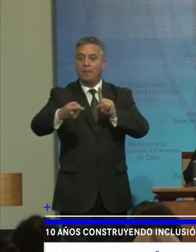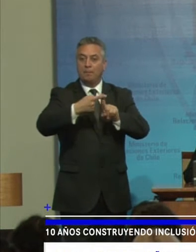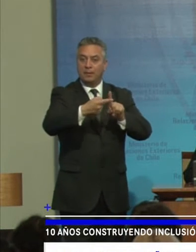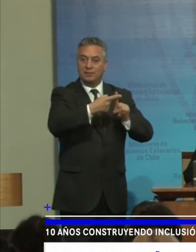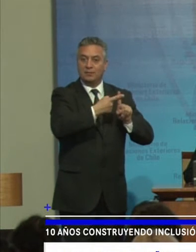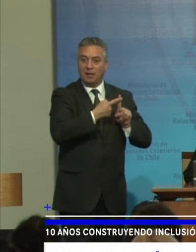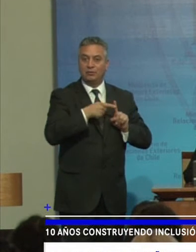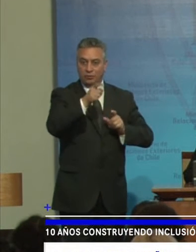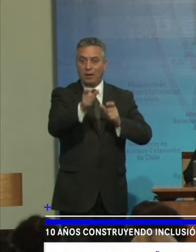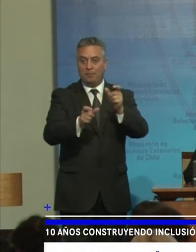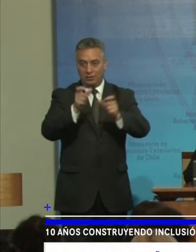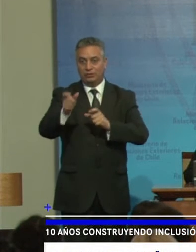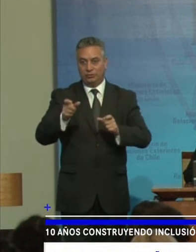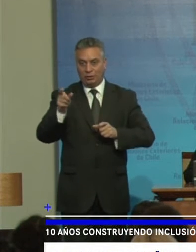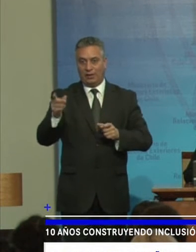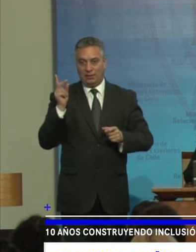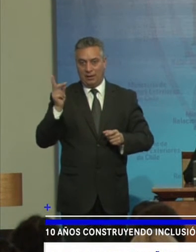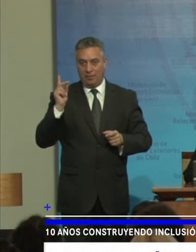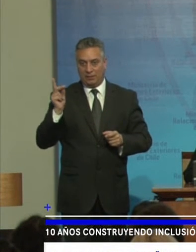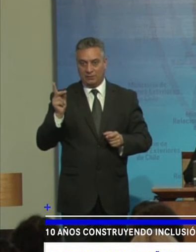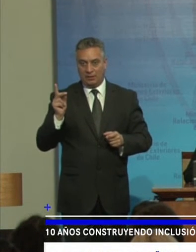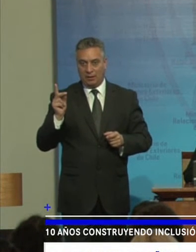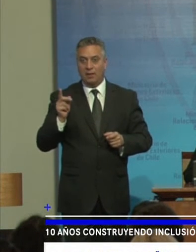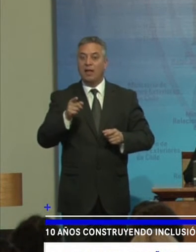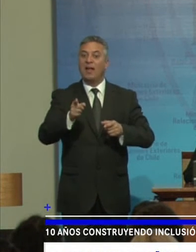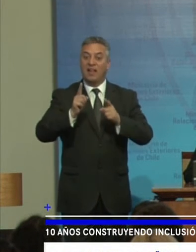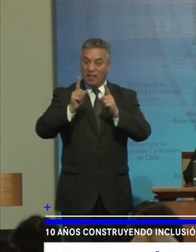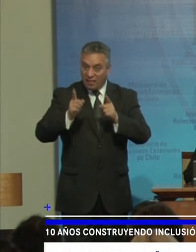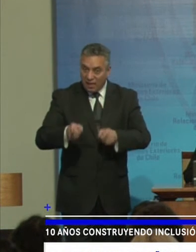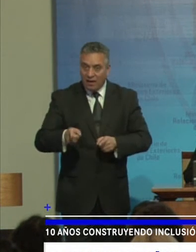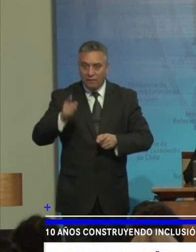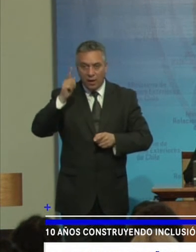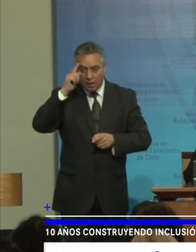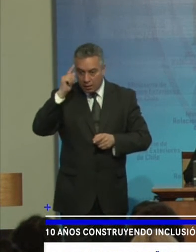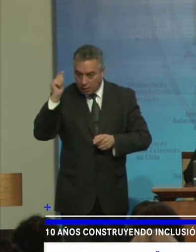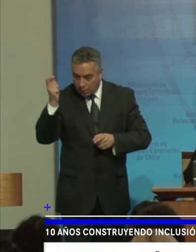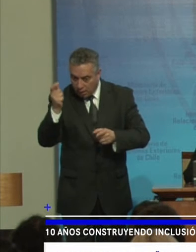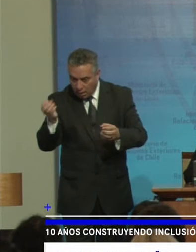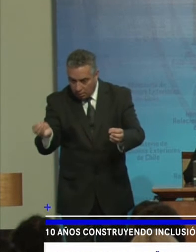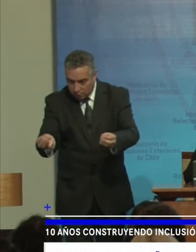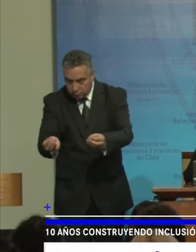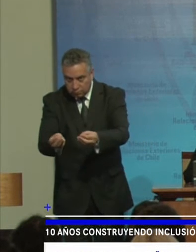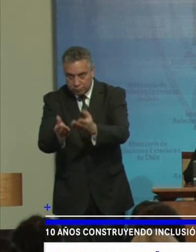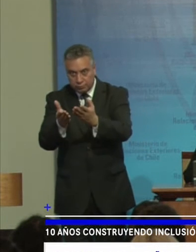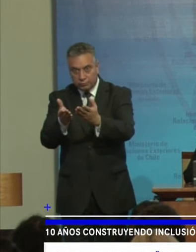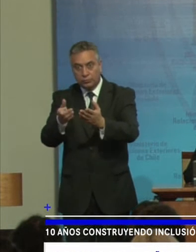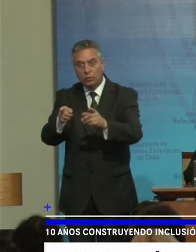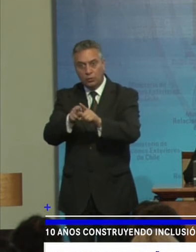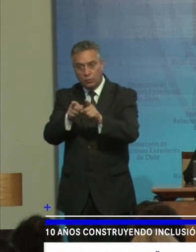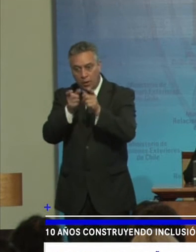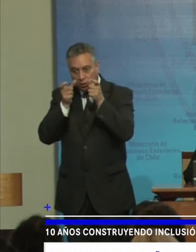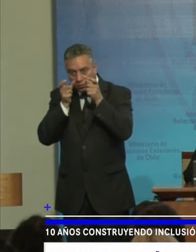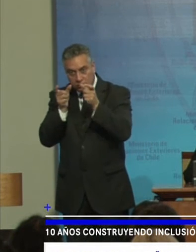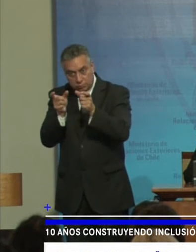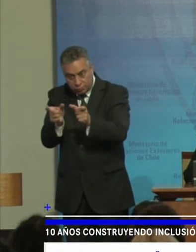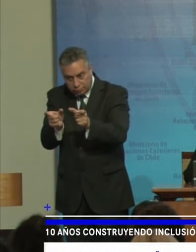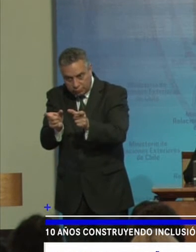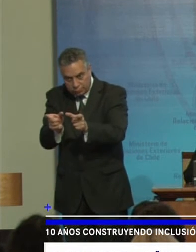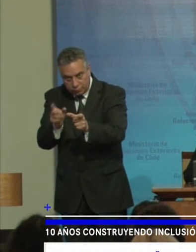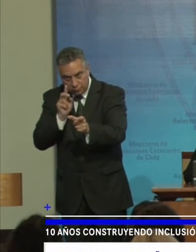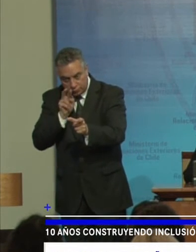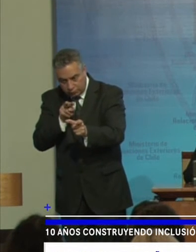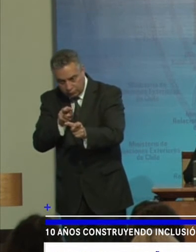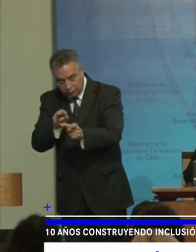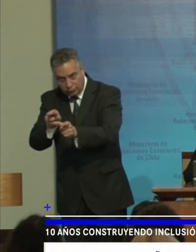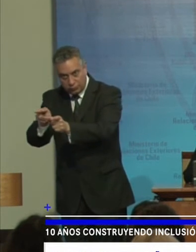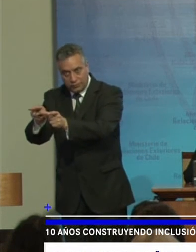personas Con discapacidad Se debe Crear Una instancia De seguimiento A este plan Y